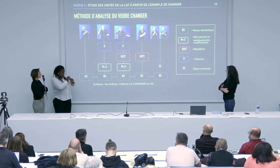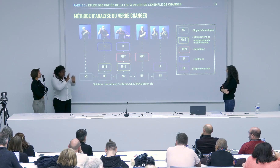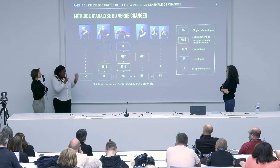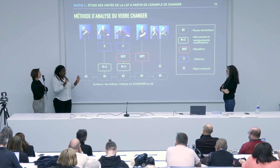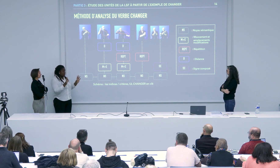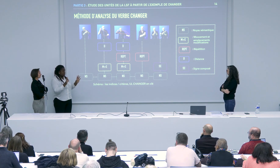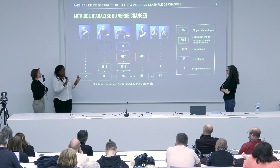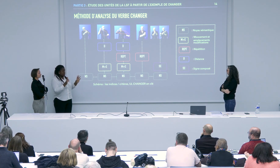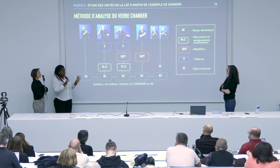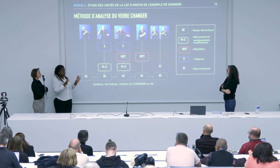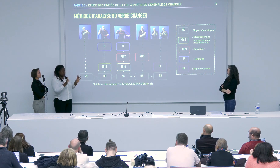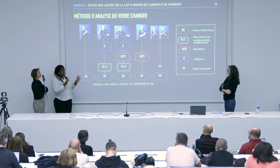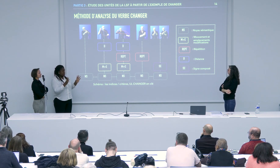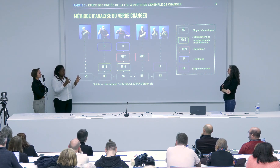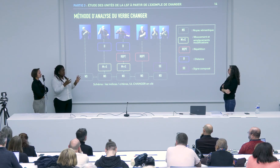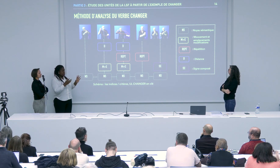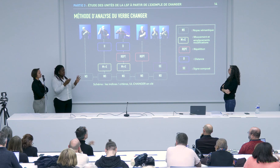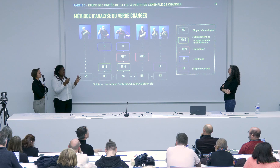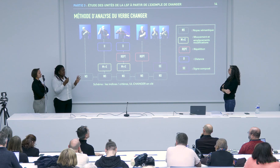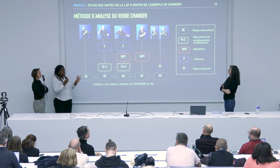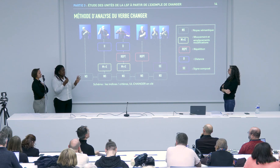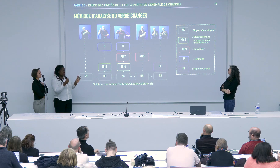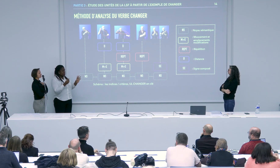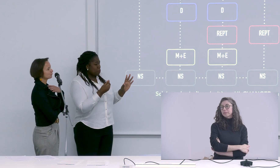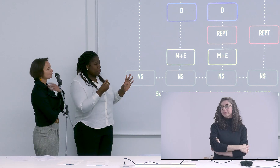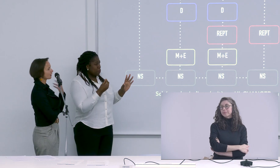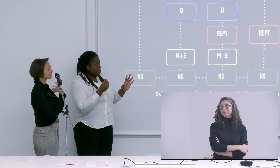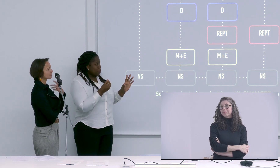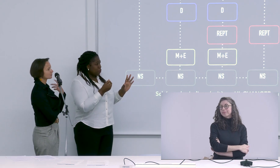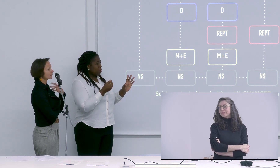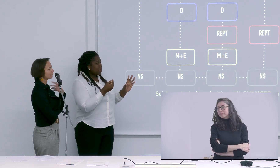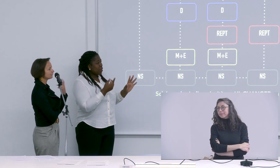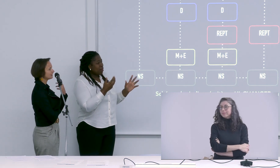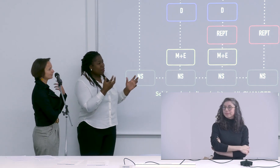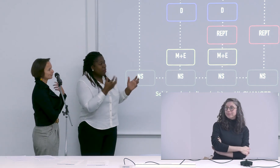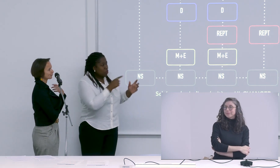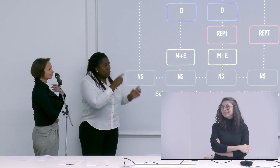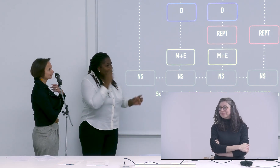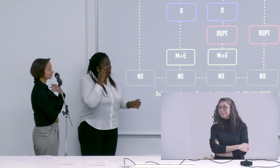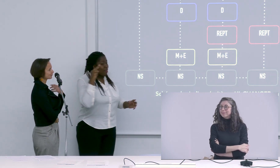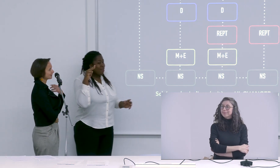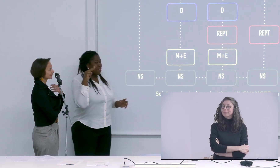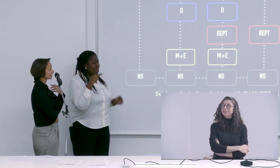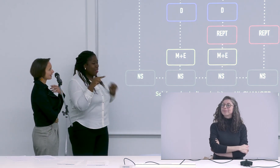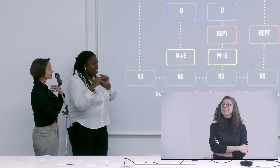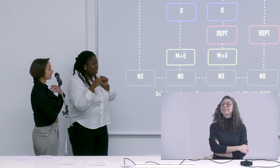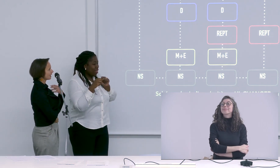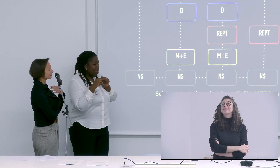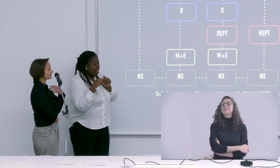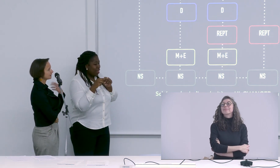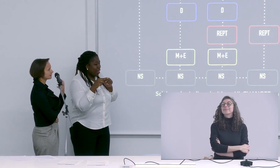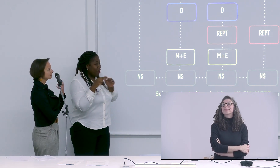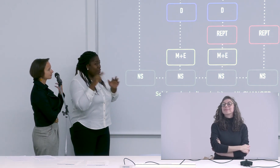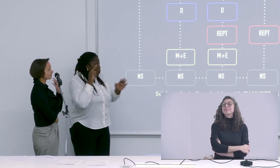mentionnes comment est-ce que comment est-ce que tu vois comment est que tu as envie de retourner dans tes classes